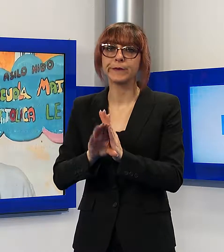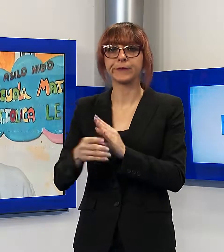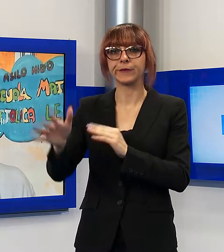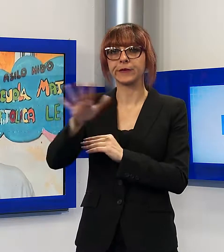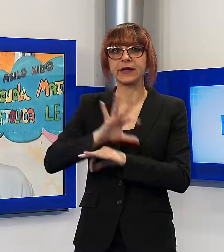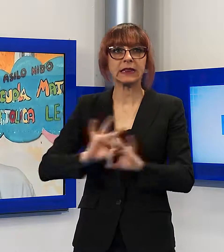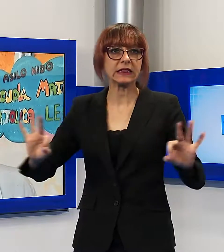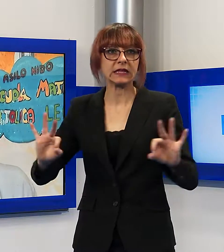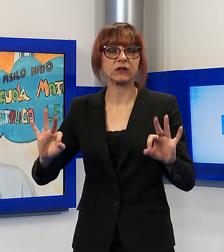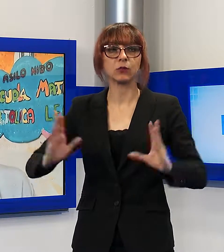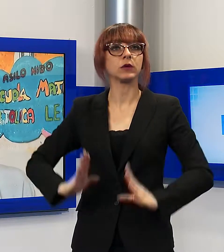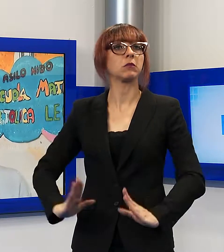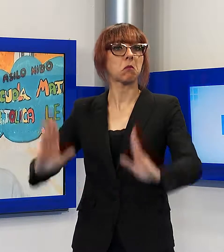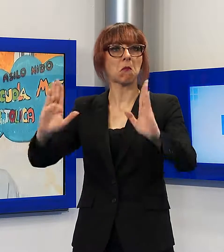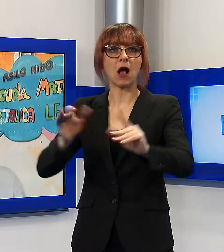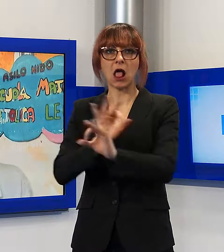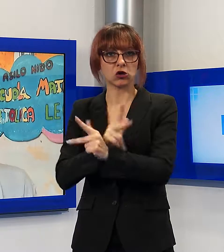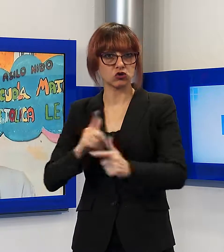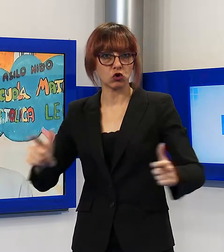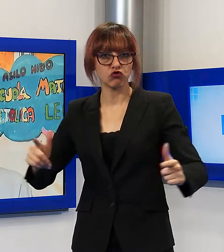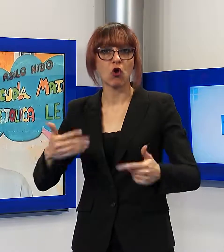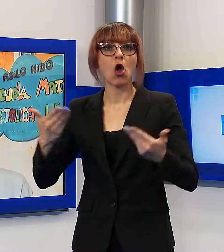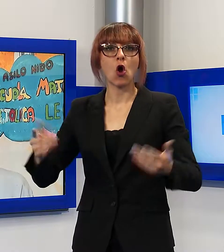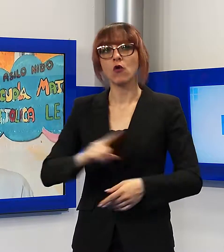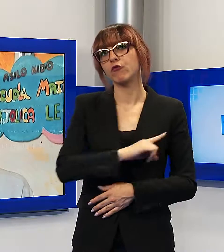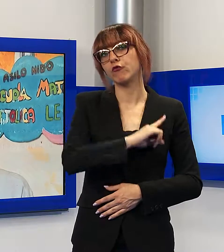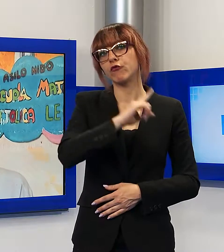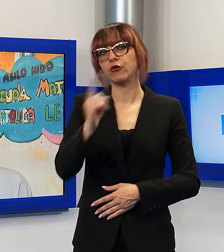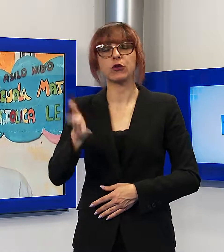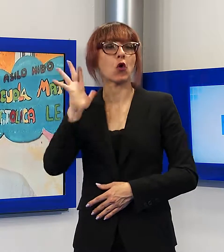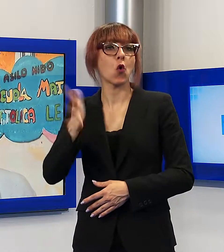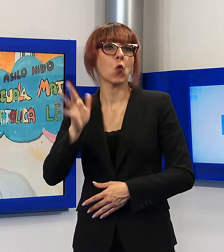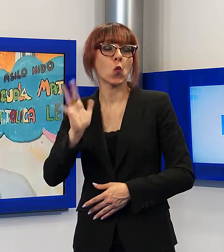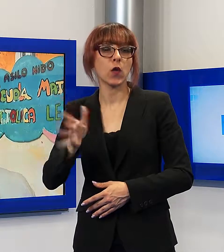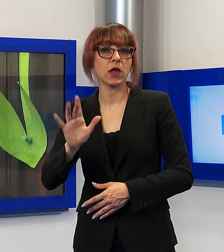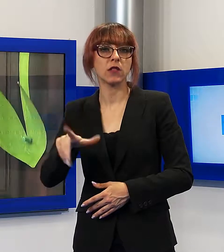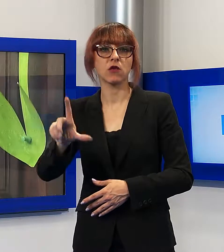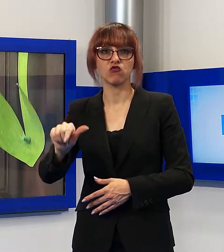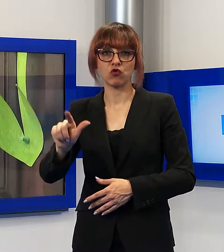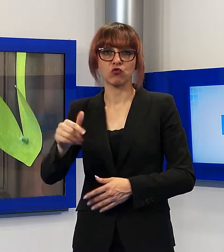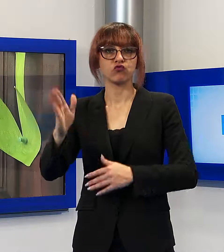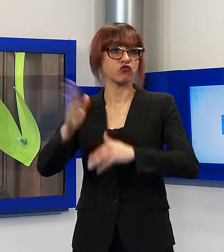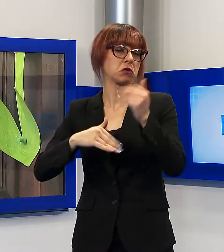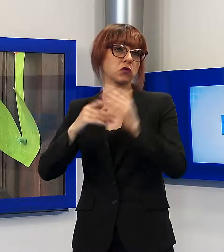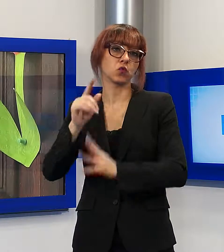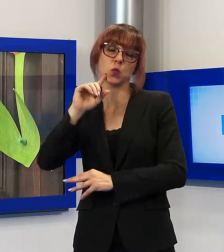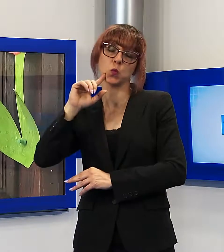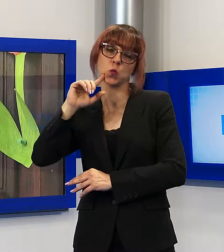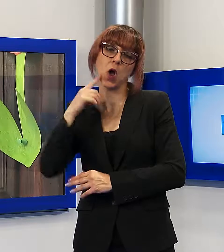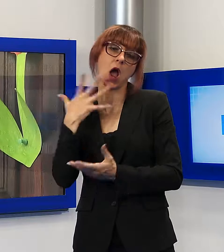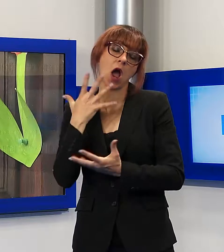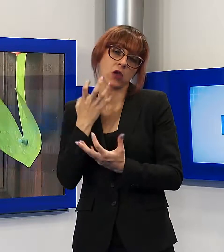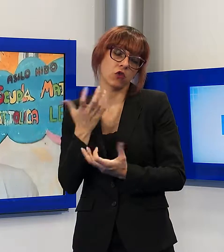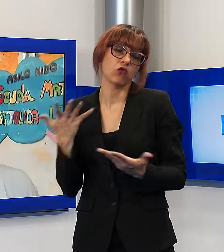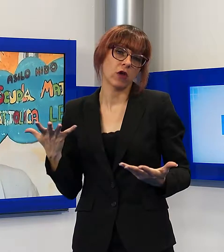sulla piazza, ora ci ha sistemato per arrivare fino al 15 luglio in due strutture, diciamo, buone. Poi io